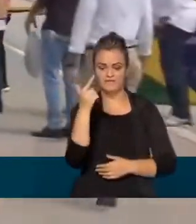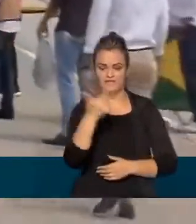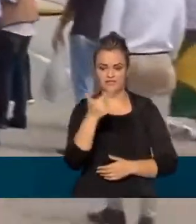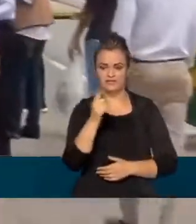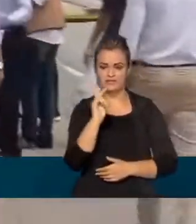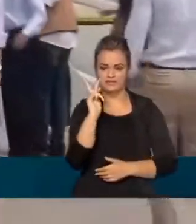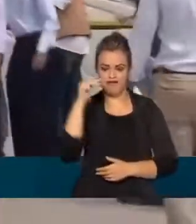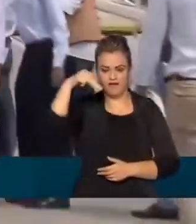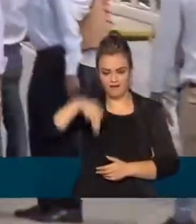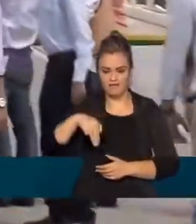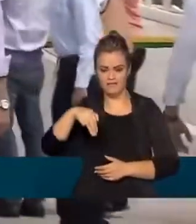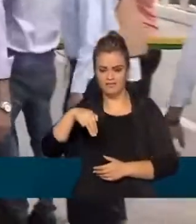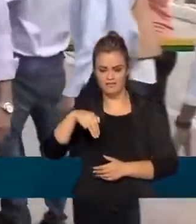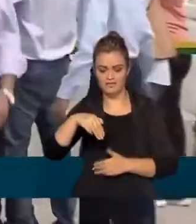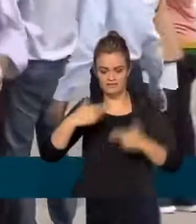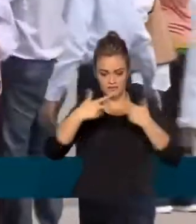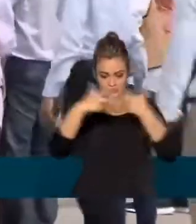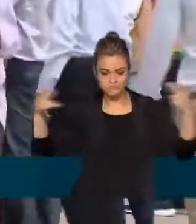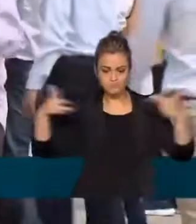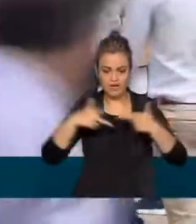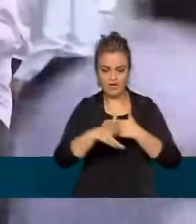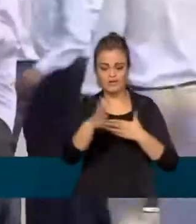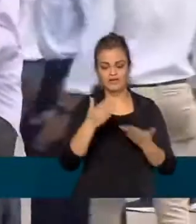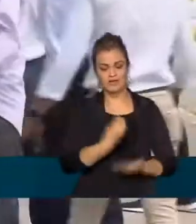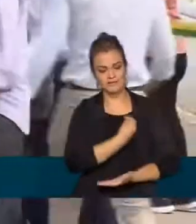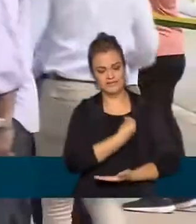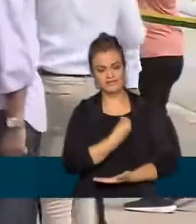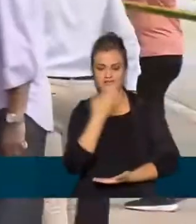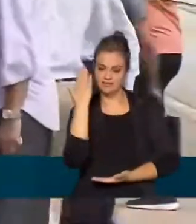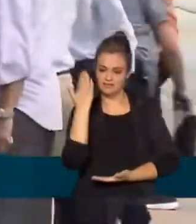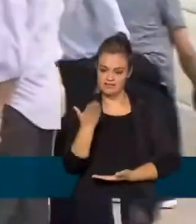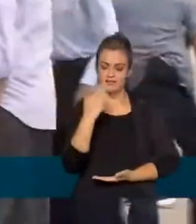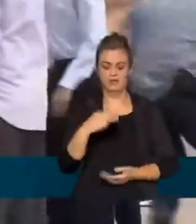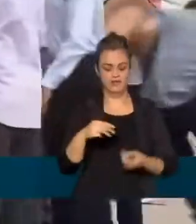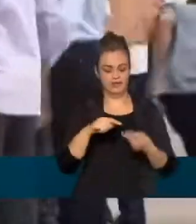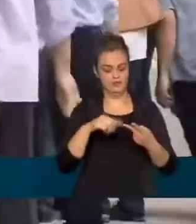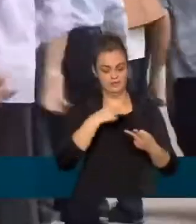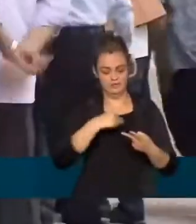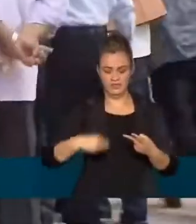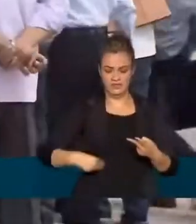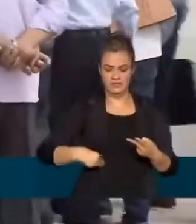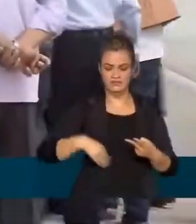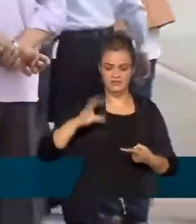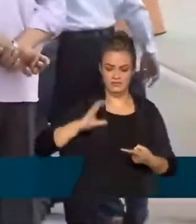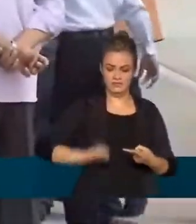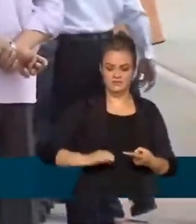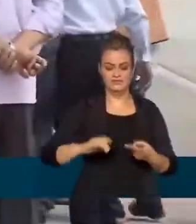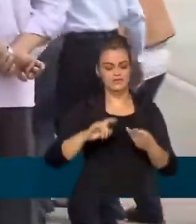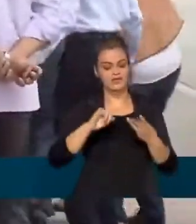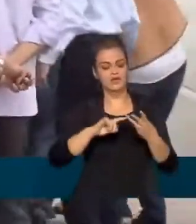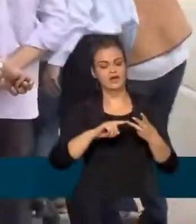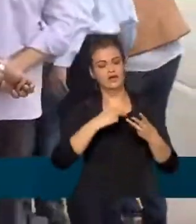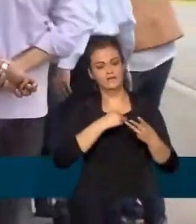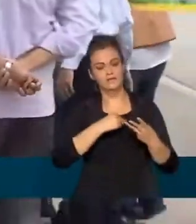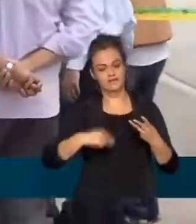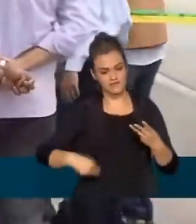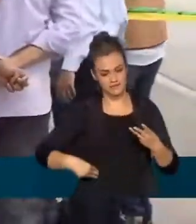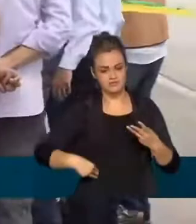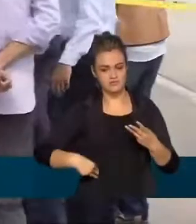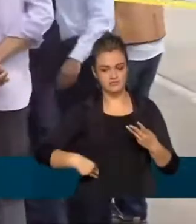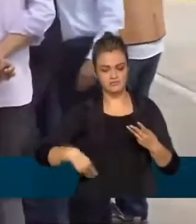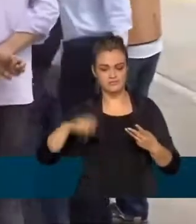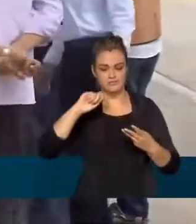quilômetros que acabou de ser inaugurado com a presença do ministro da Cidadania João Roma e também do